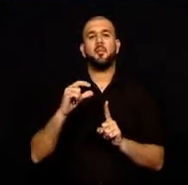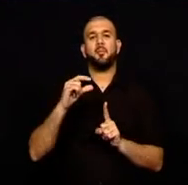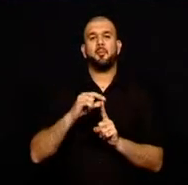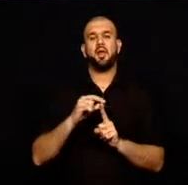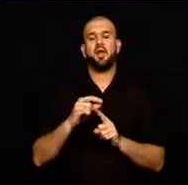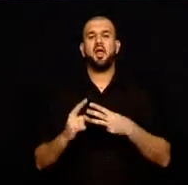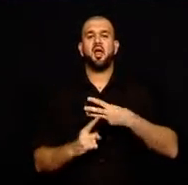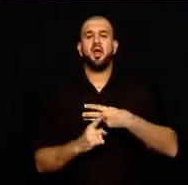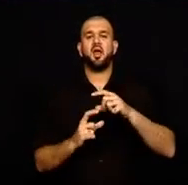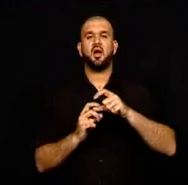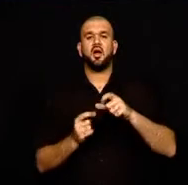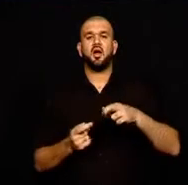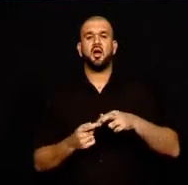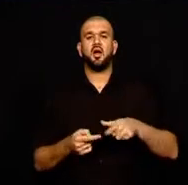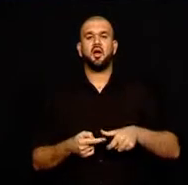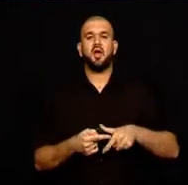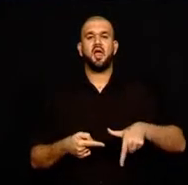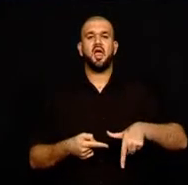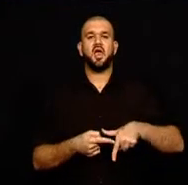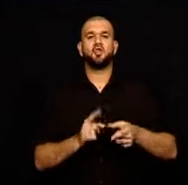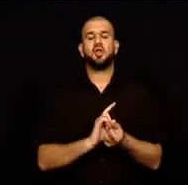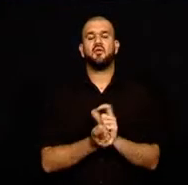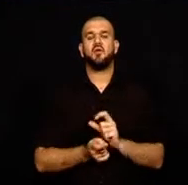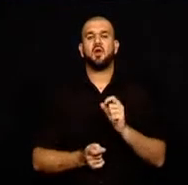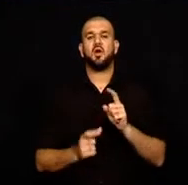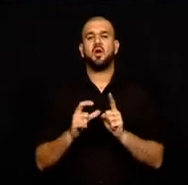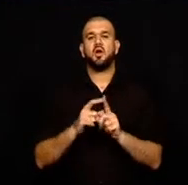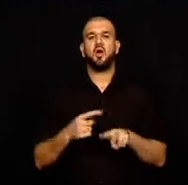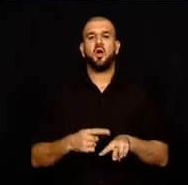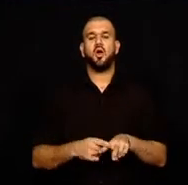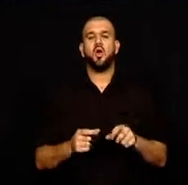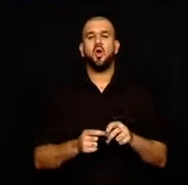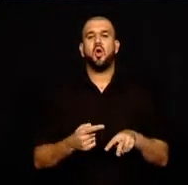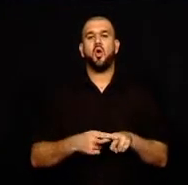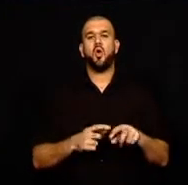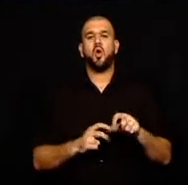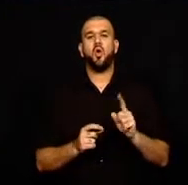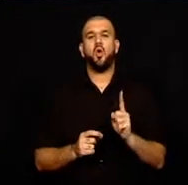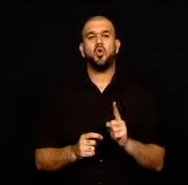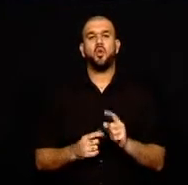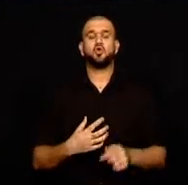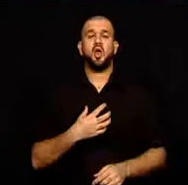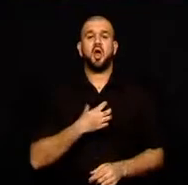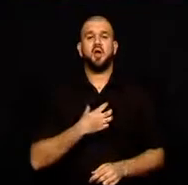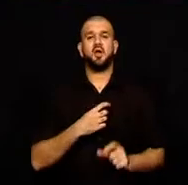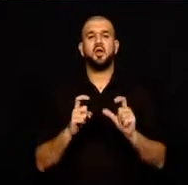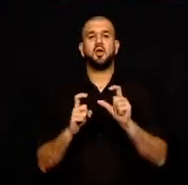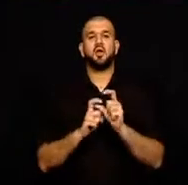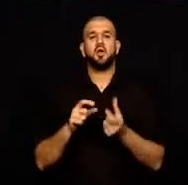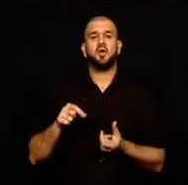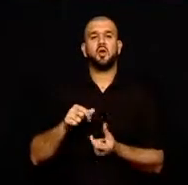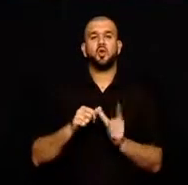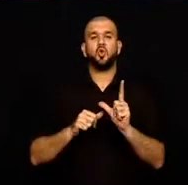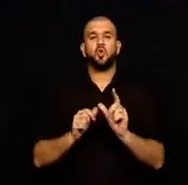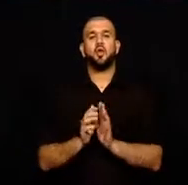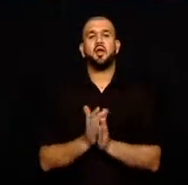Kitap Evi'ndeki yağmanın güvenlik kamerası görüntüleri ortaya çıktı. Geçen 8